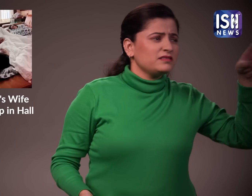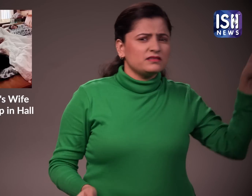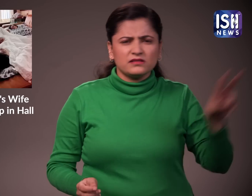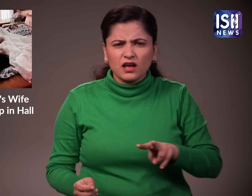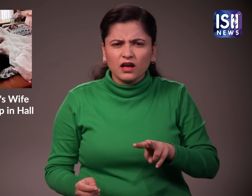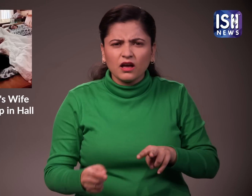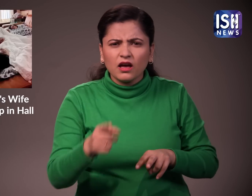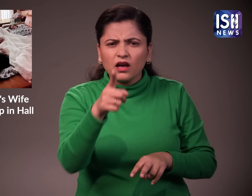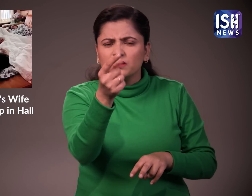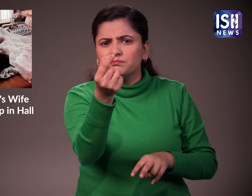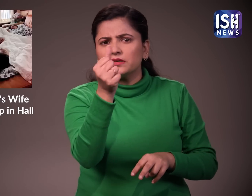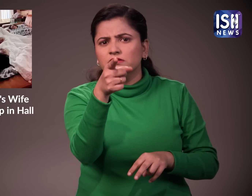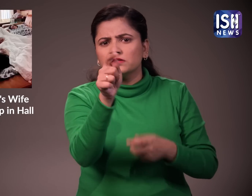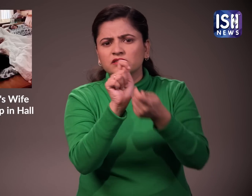तो वे समझोता नहीं करते